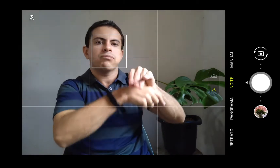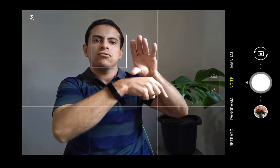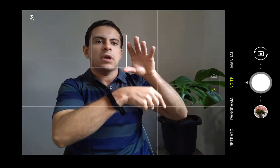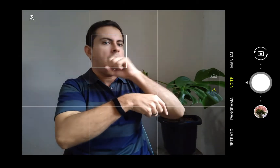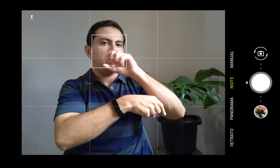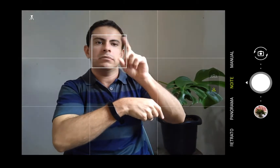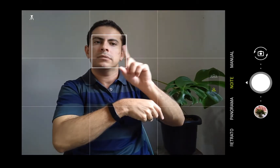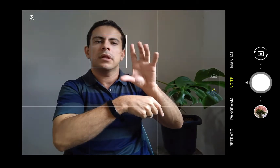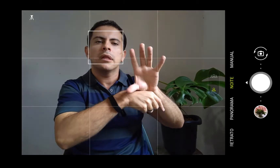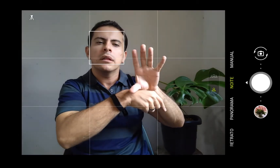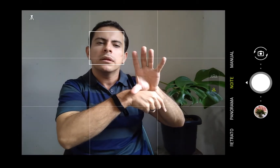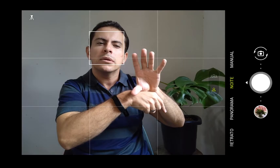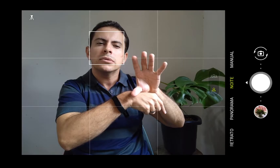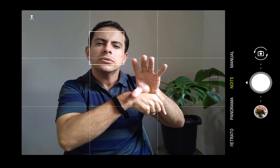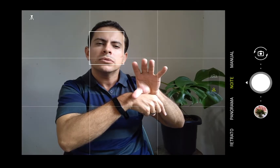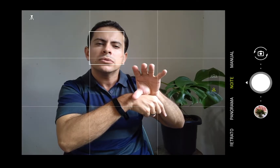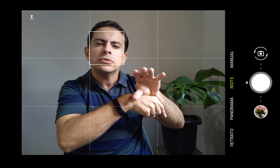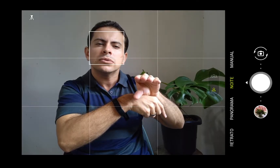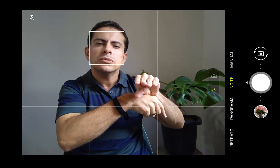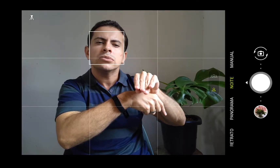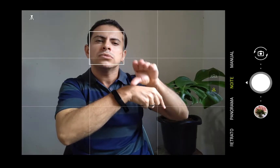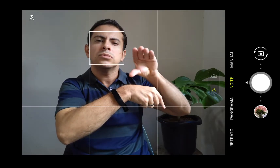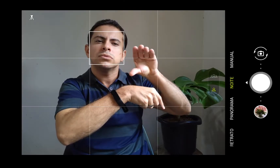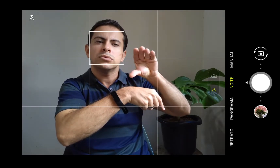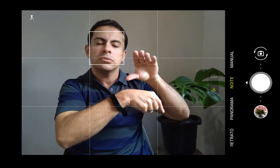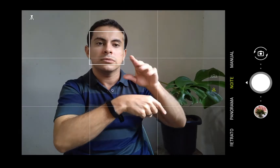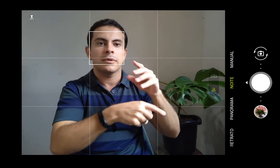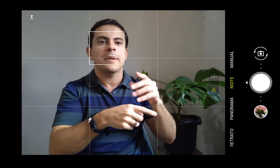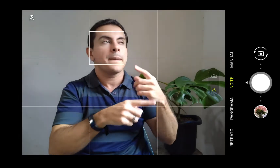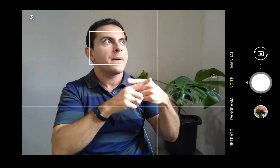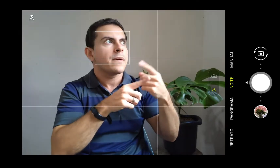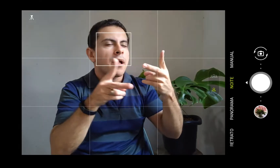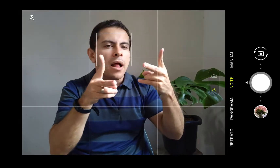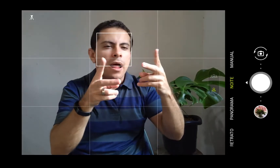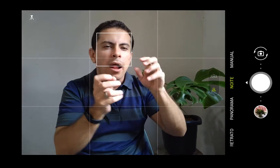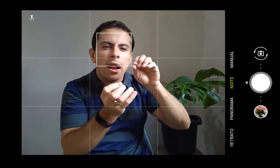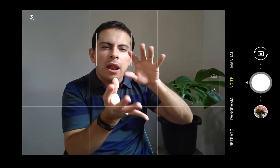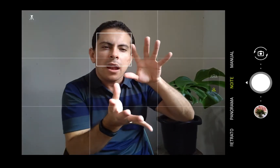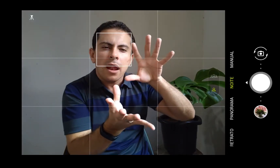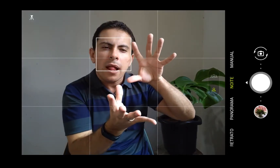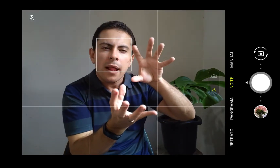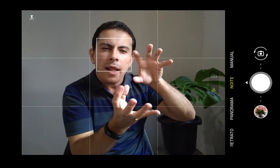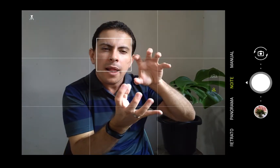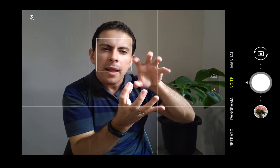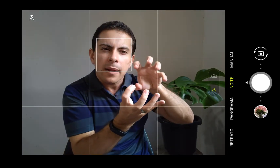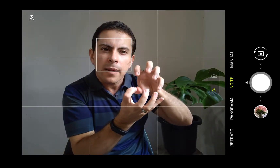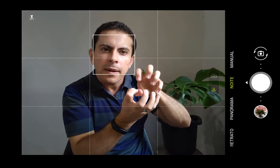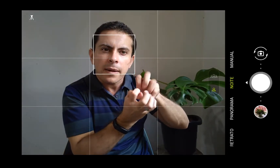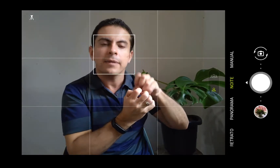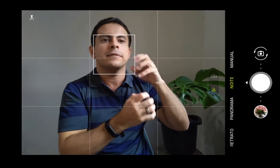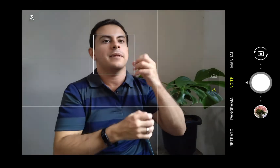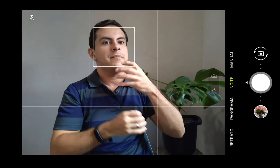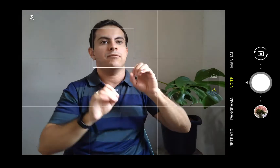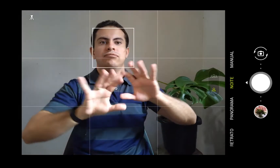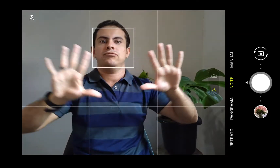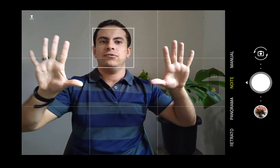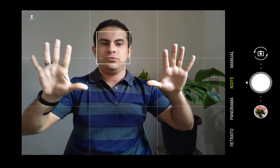para você ter um... vai ficar melhor a foto noturna. Então, é melhor quando eu vou usar aqui, é deixar o